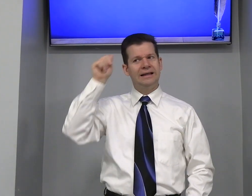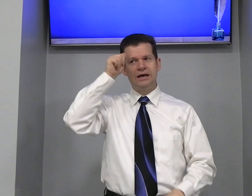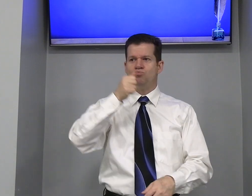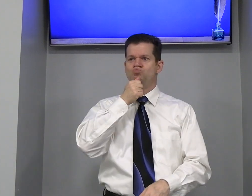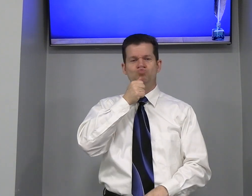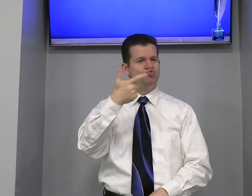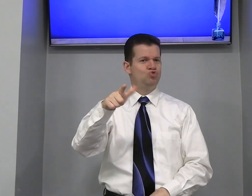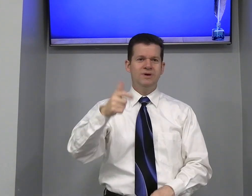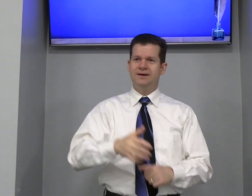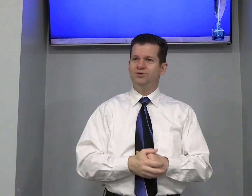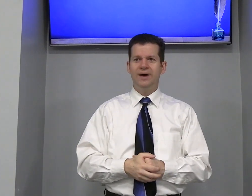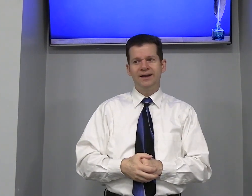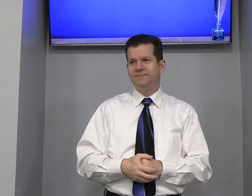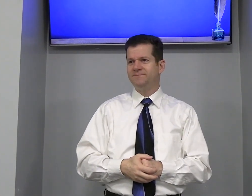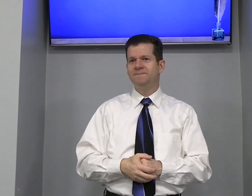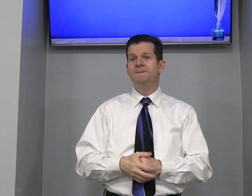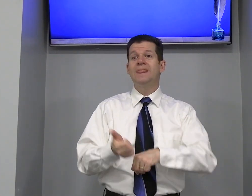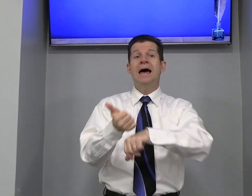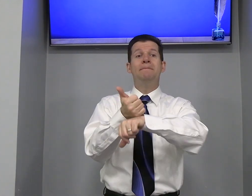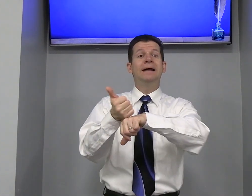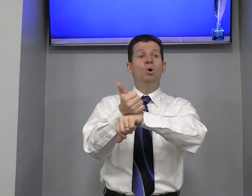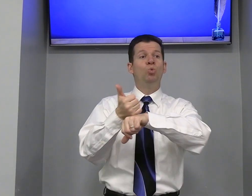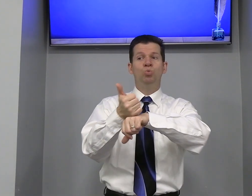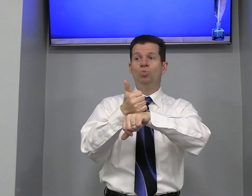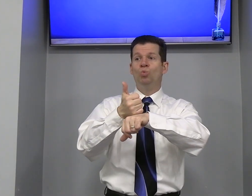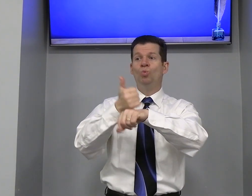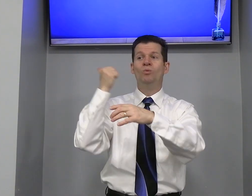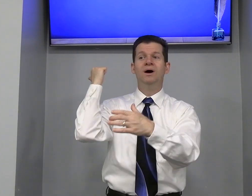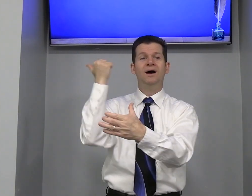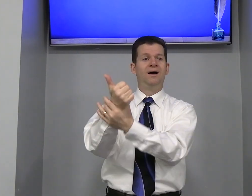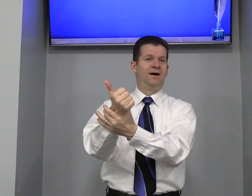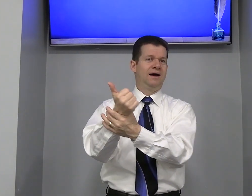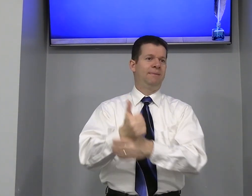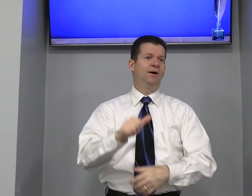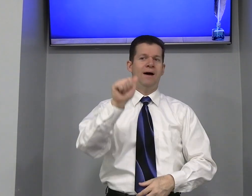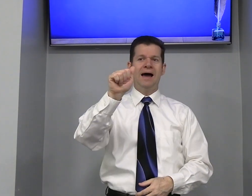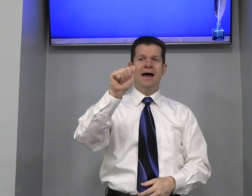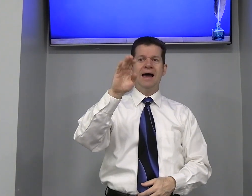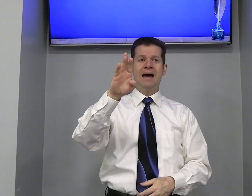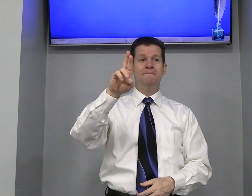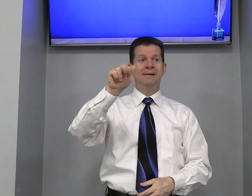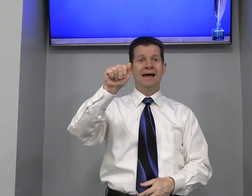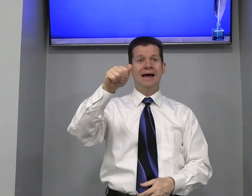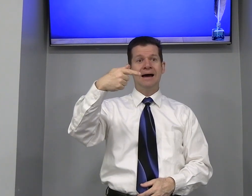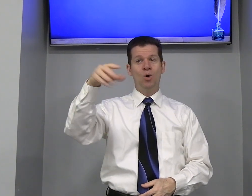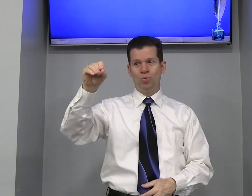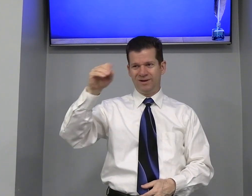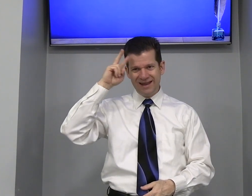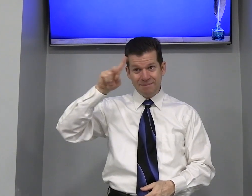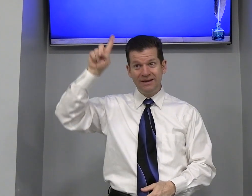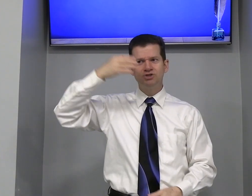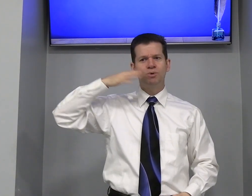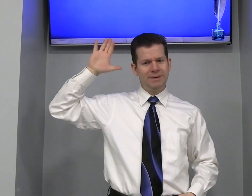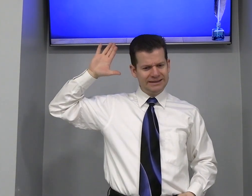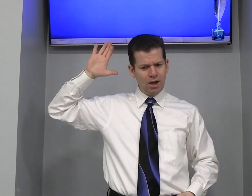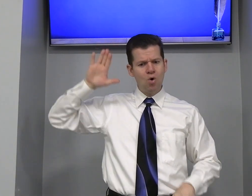Adão Não era Abraão Abraão Abraão Lembra? Deus prometeu